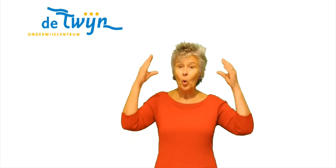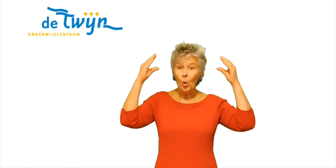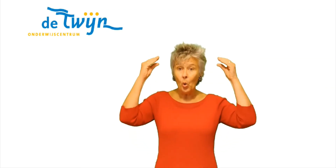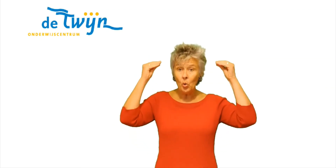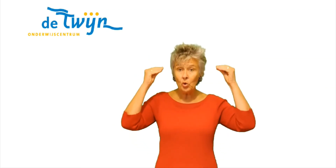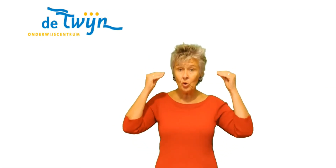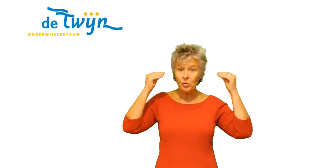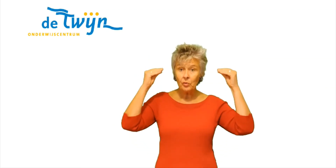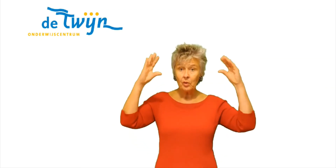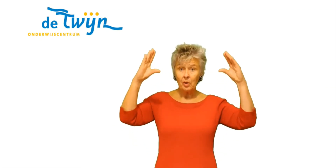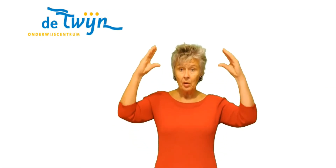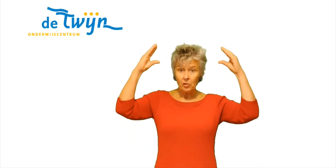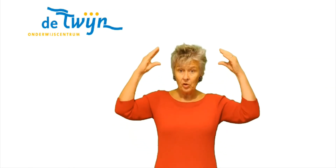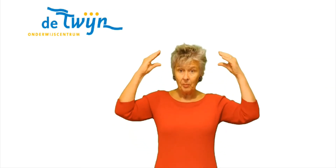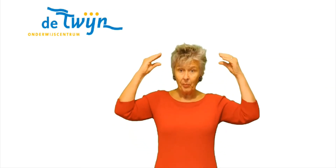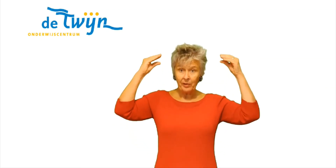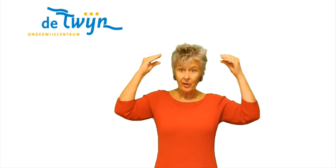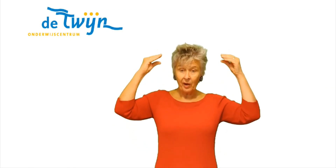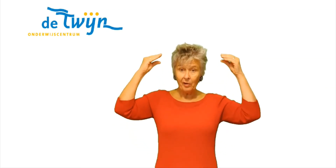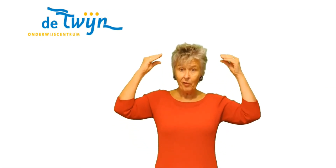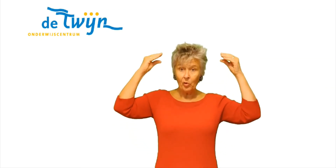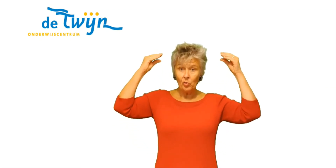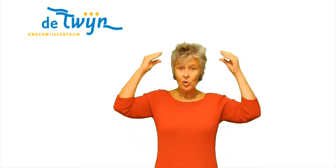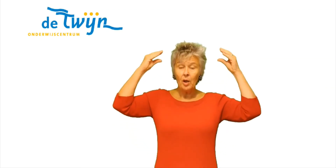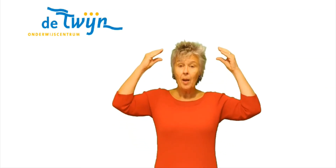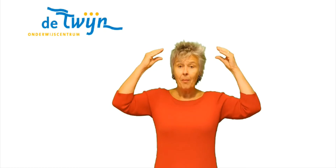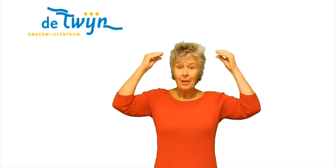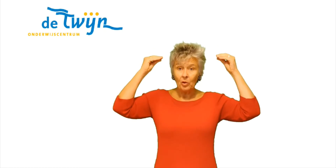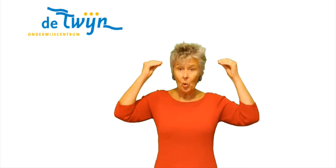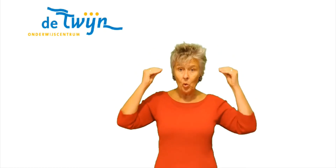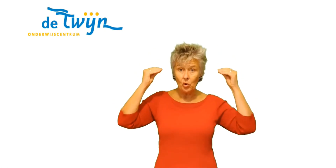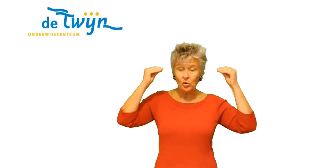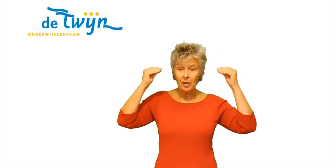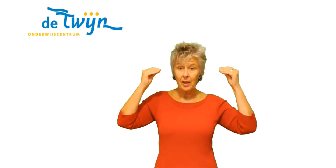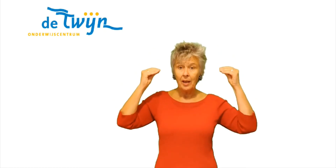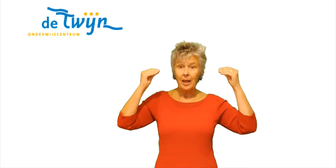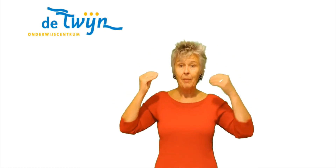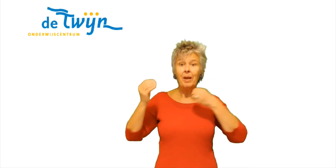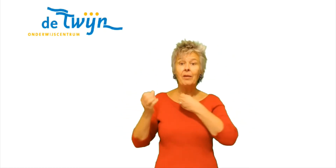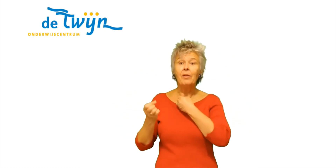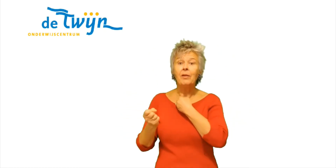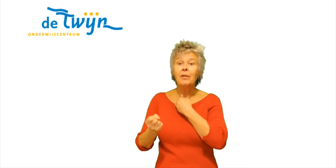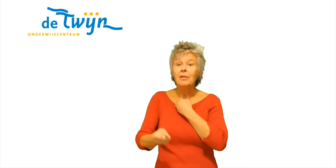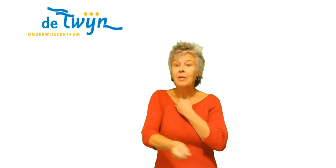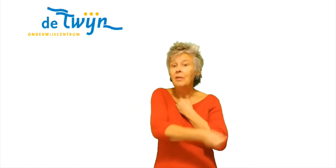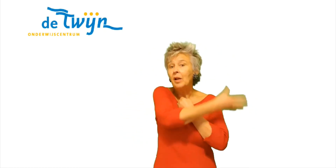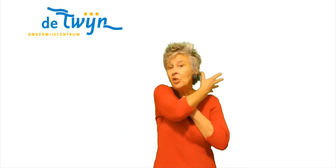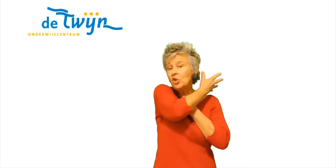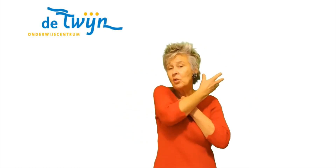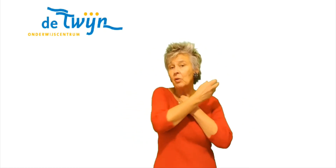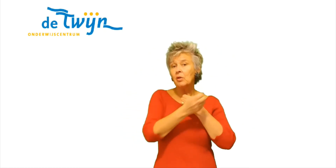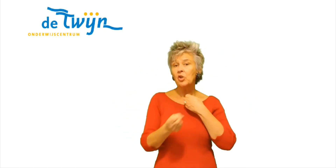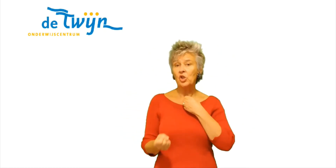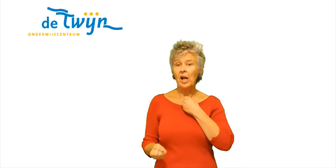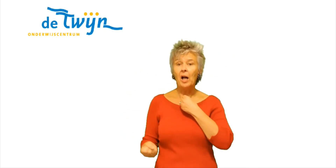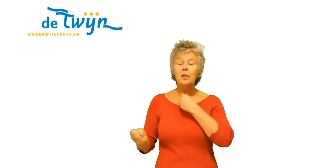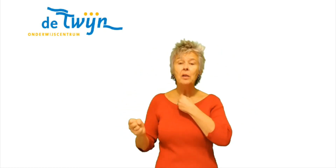hoed Dus je pakt de rand van de hoed Met een hoed En met een tas Sjaal